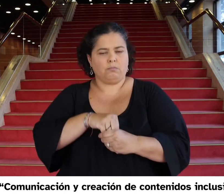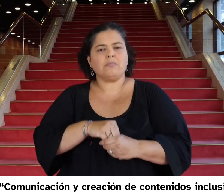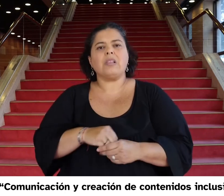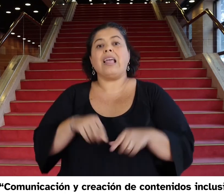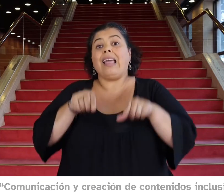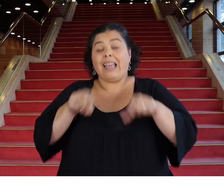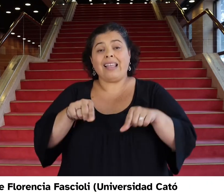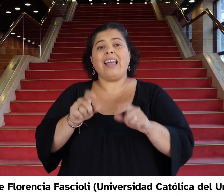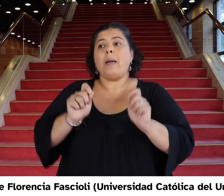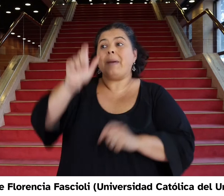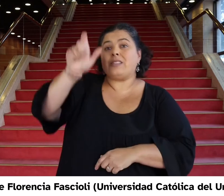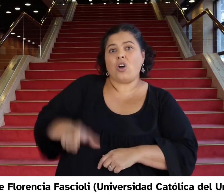Universidad Católica del Uruguay.